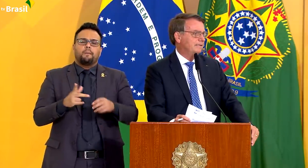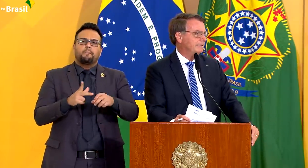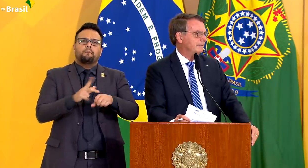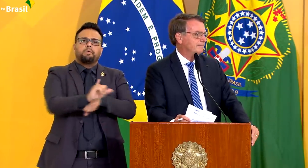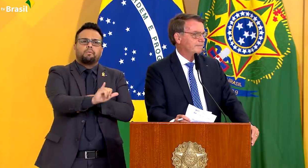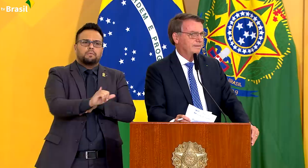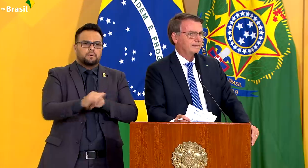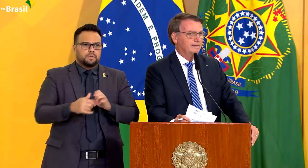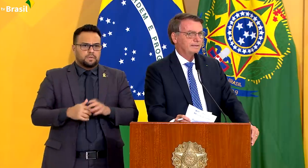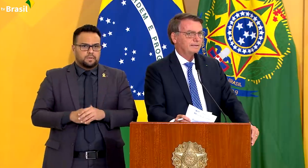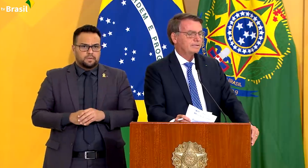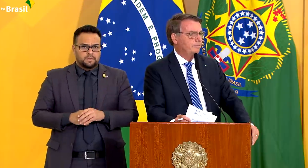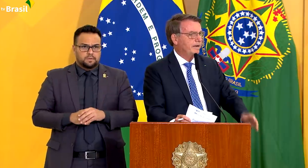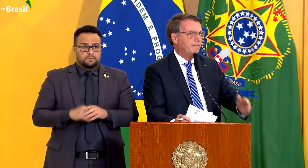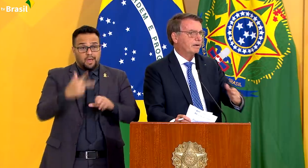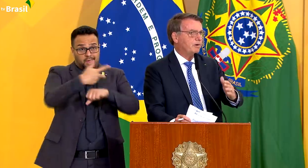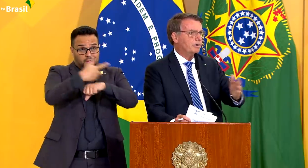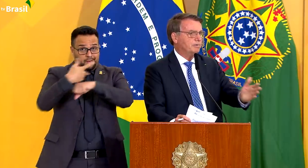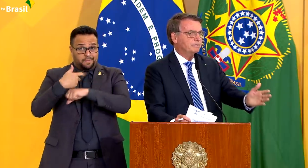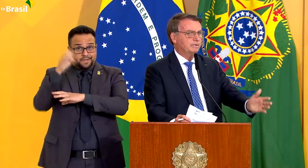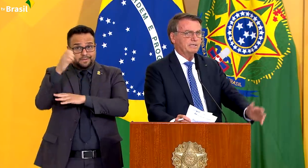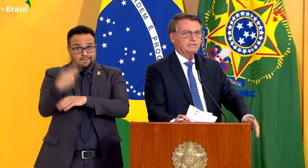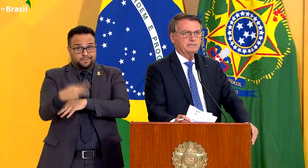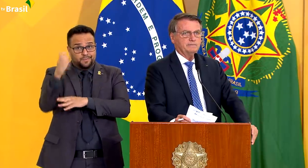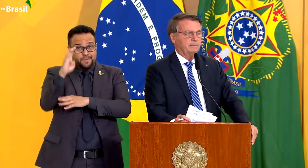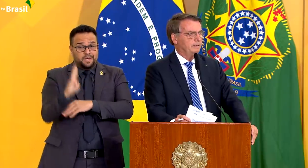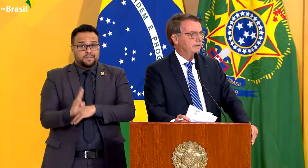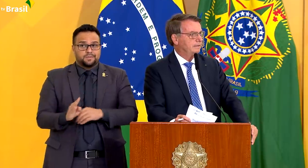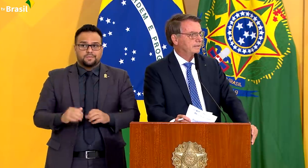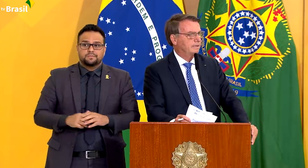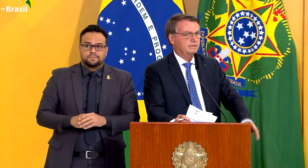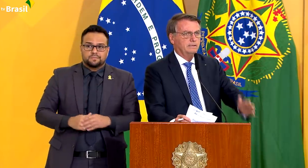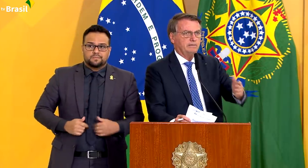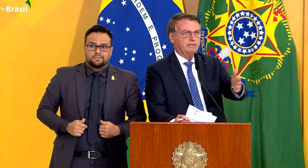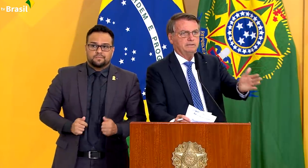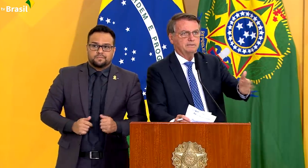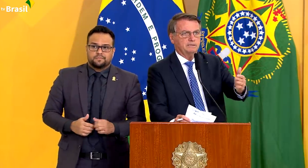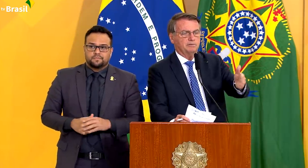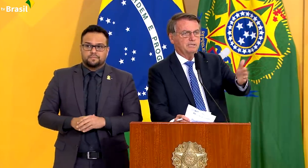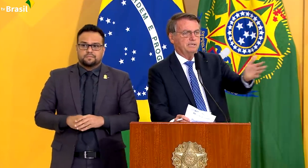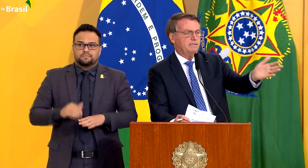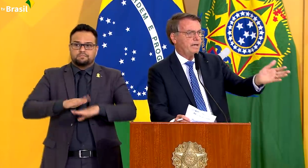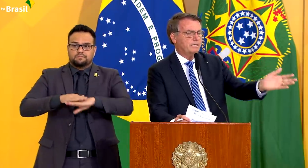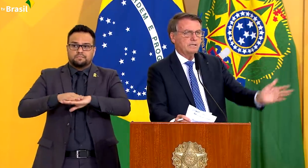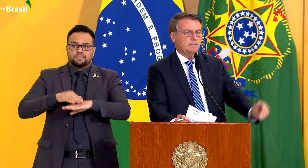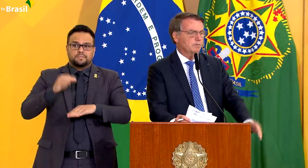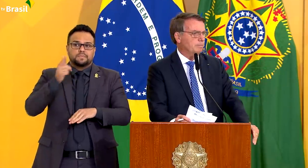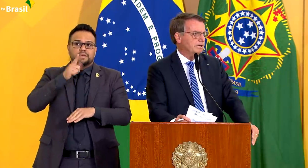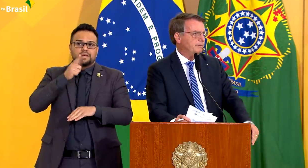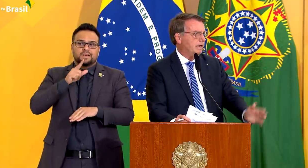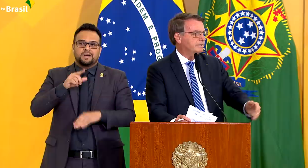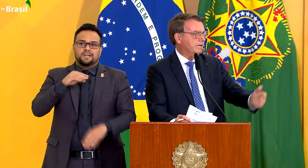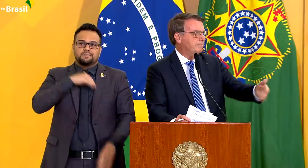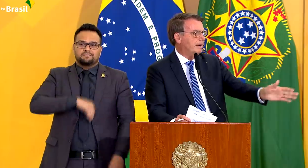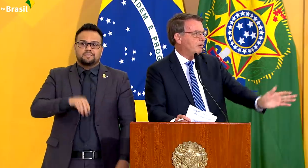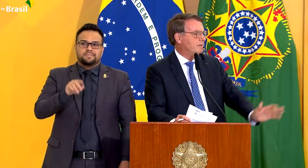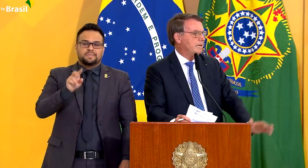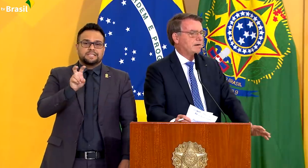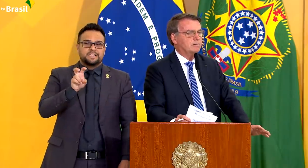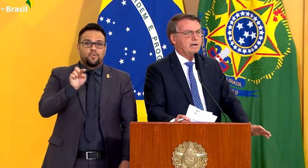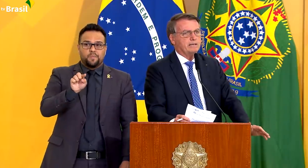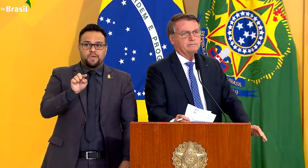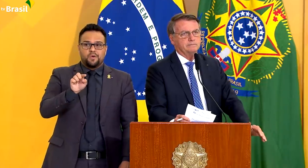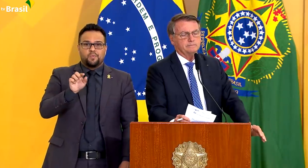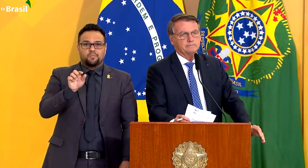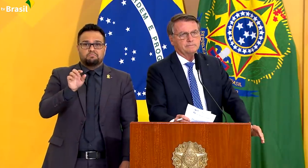imprensa brasileira. Se eu pegar para qualquer um de vocês, que ganham 5, 6, 10, 15 mil por mês, falar, tem que pagar